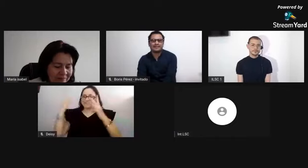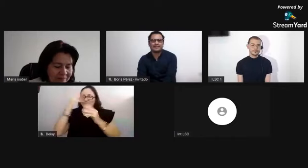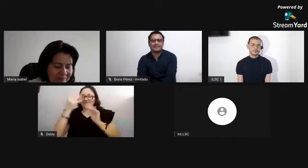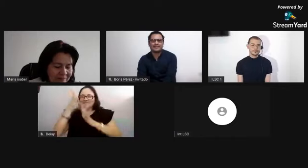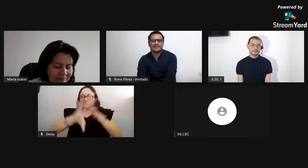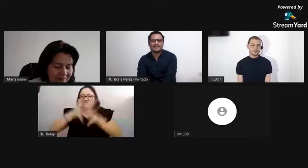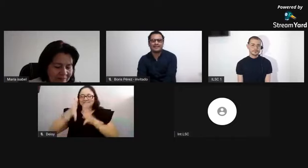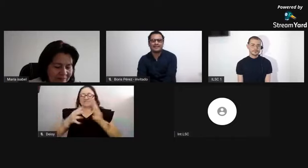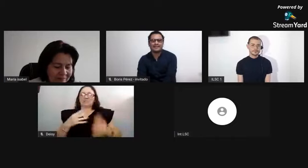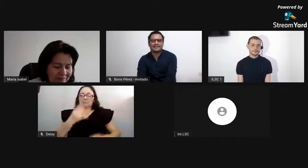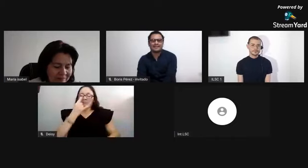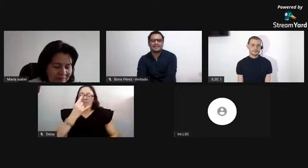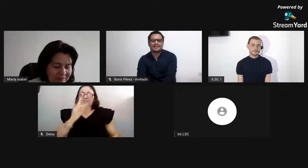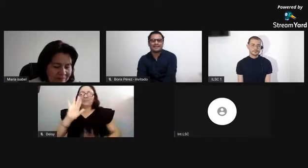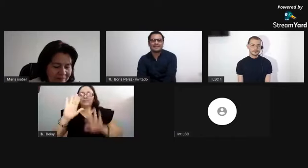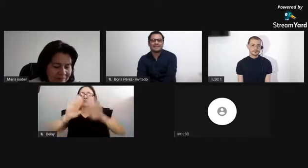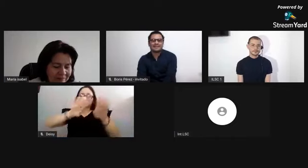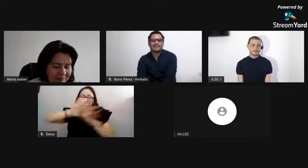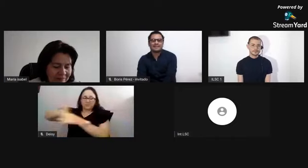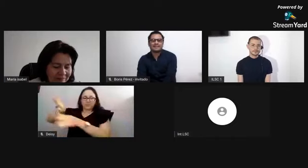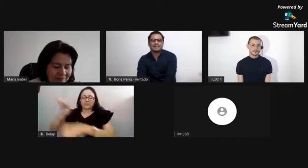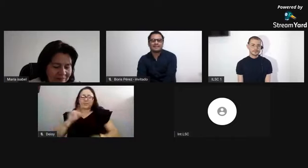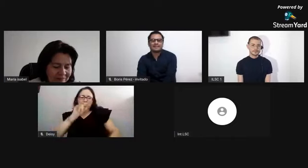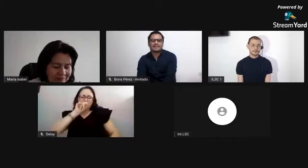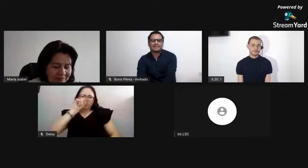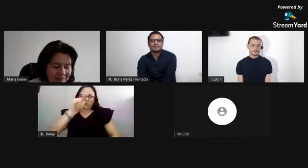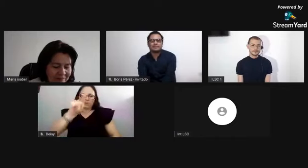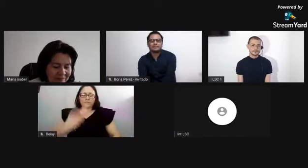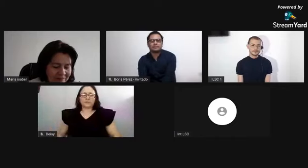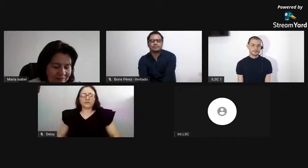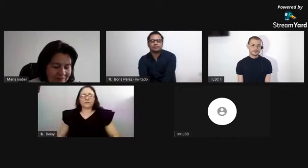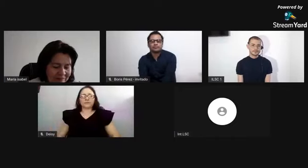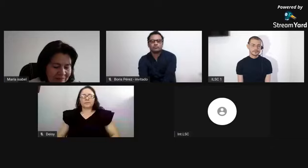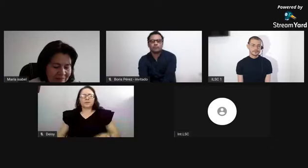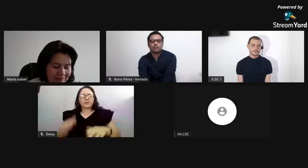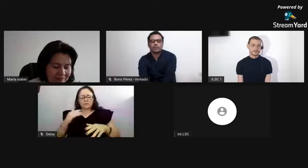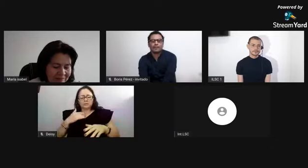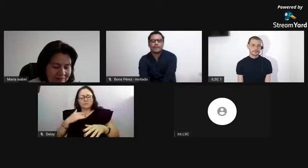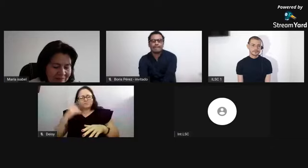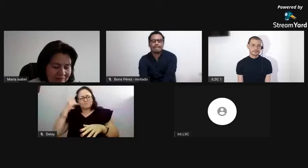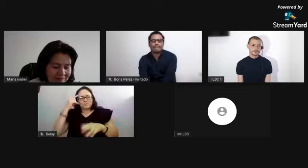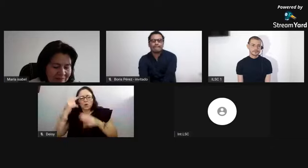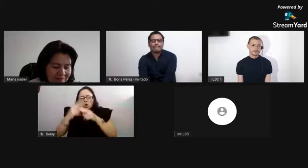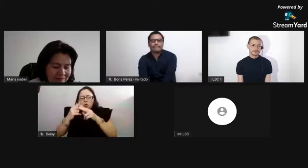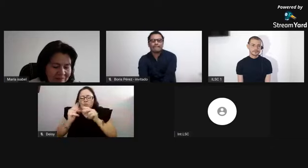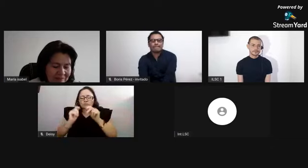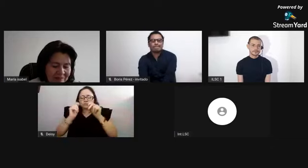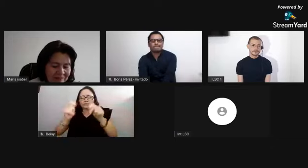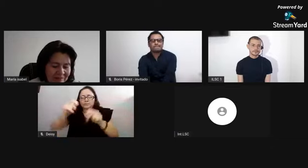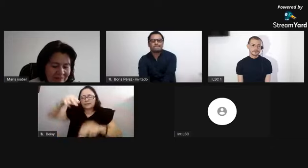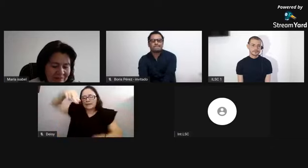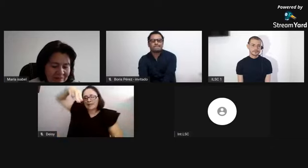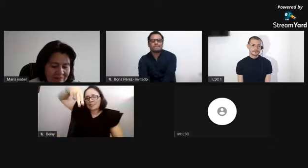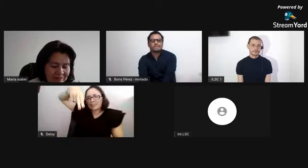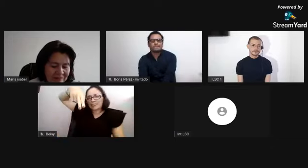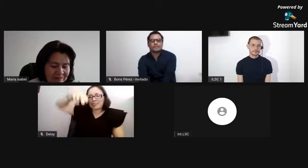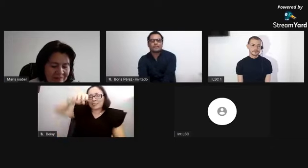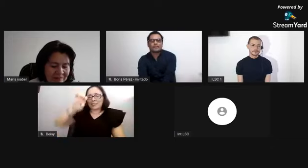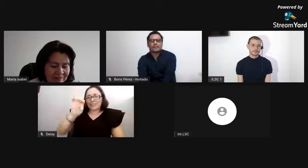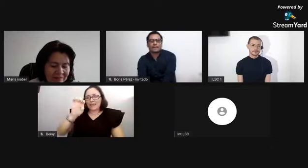interesante hablar de los procesos de la población afrocolombiana y cuál es su historia.